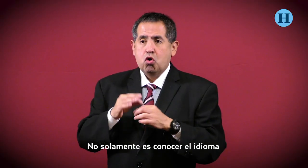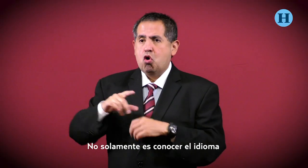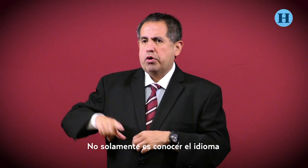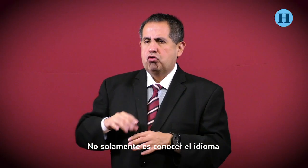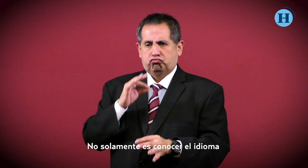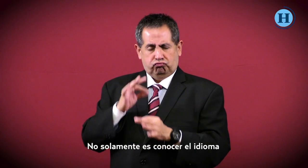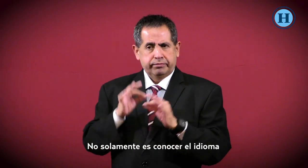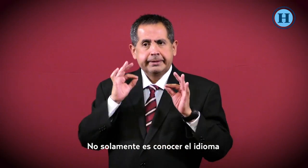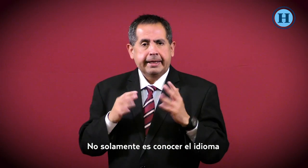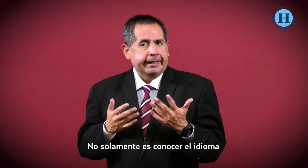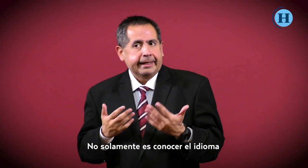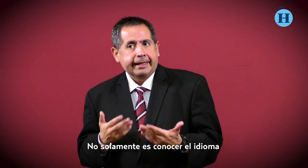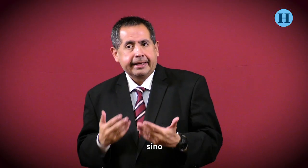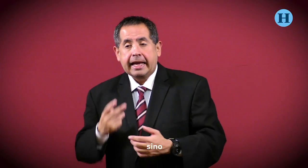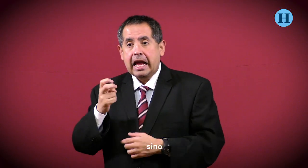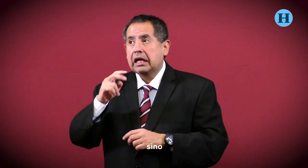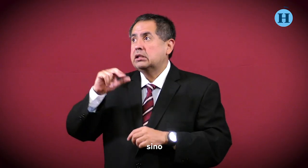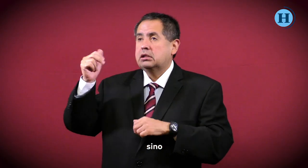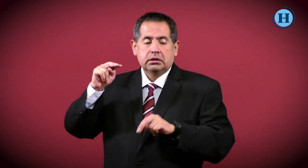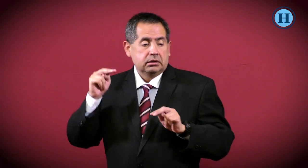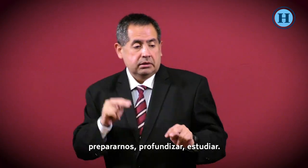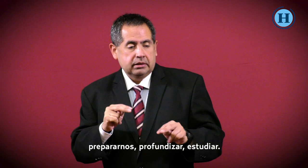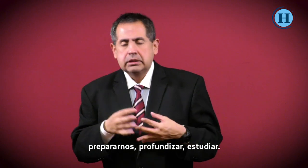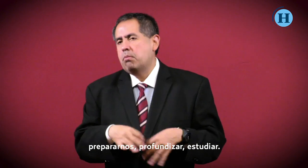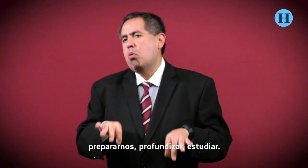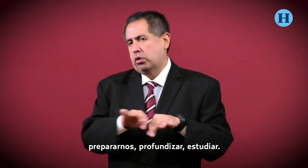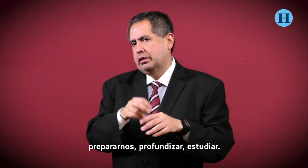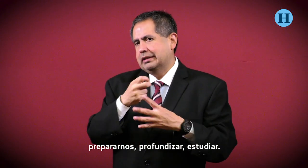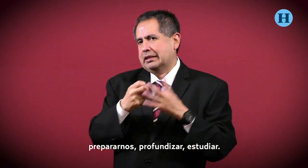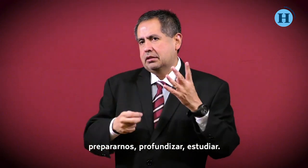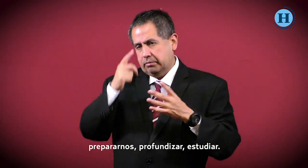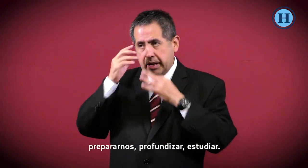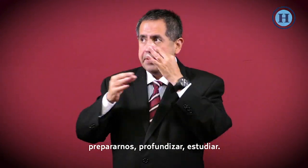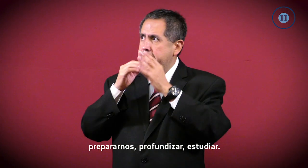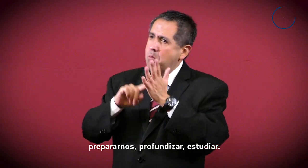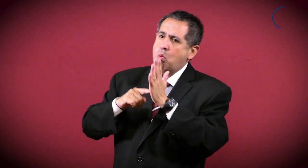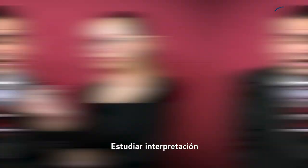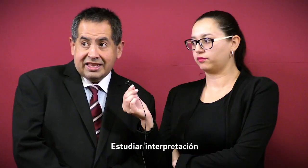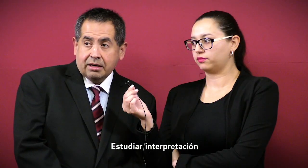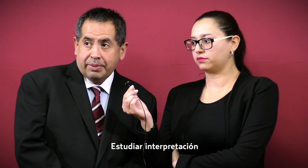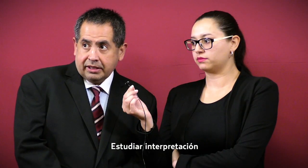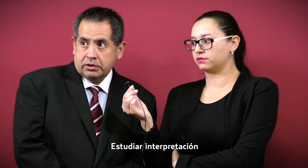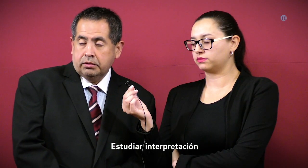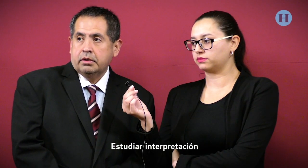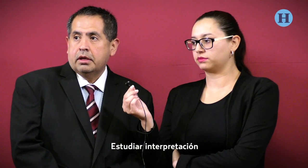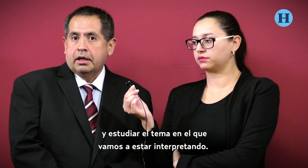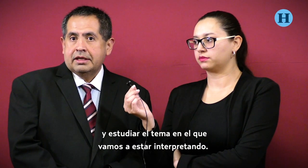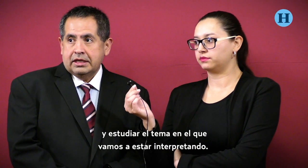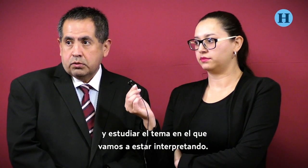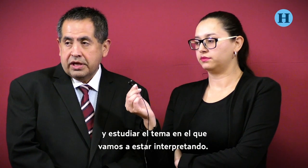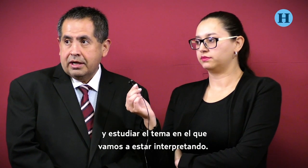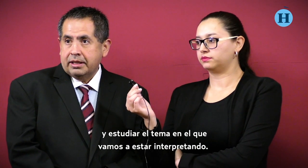No solamente es el conocer el idioma, sino prepararnos, profundizar, estudiar, estudiar interpretación